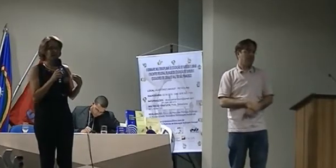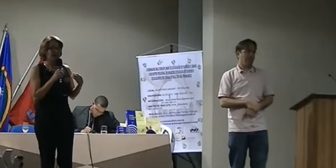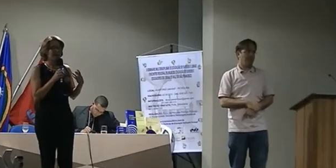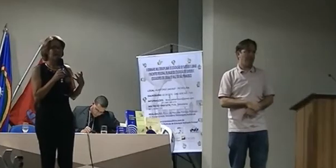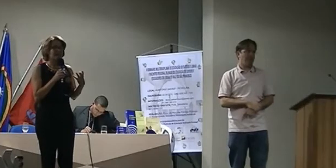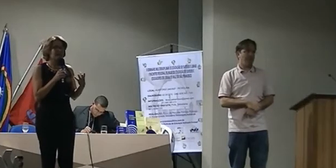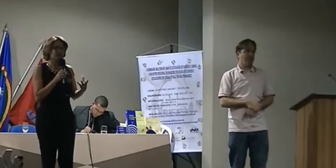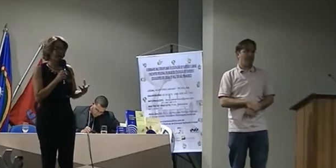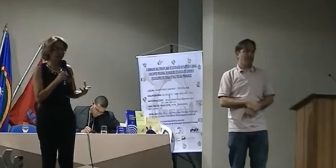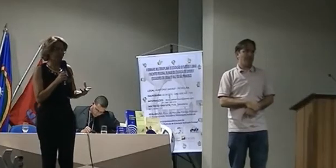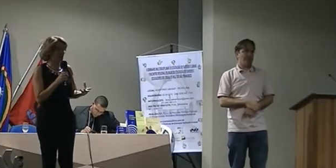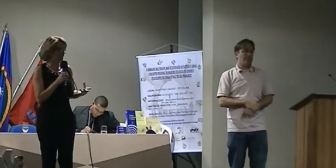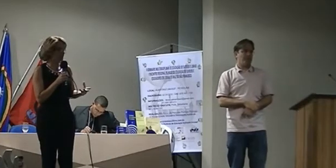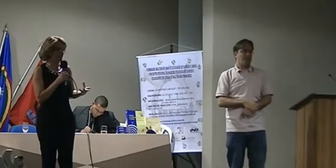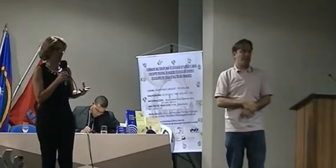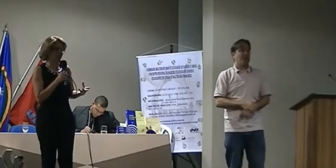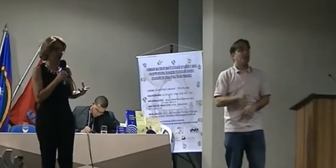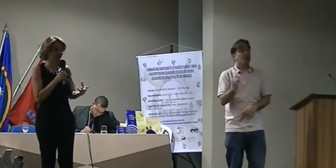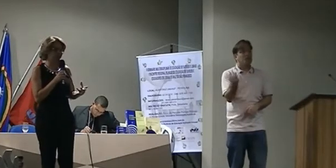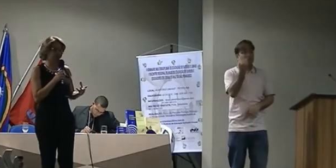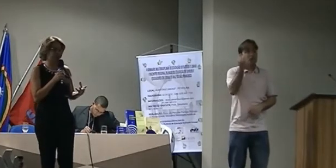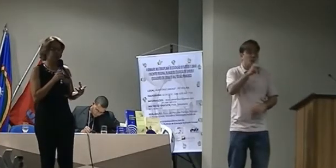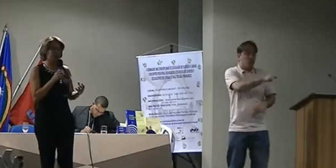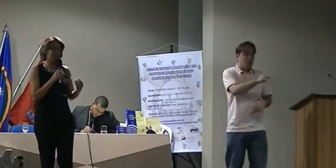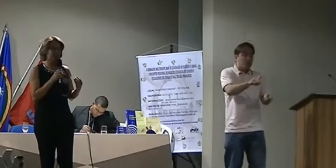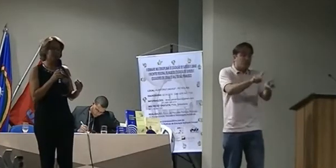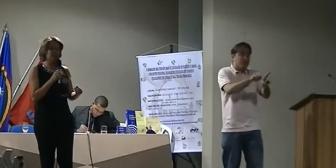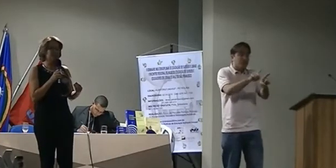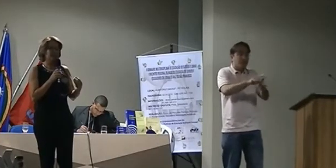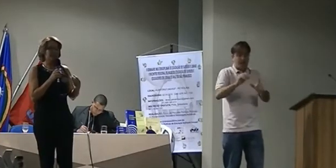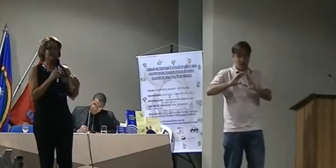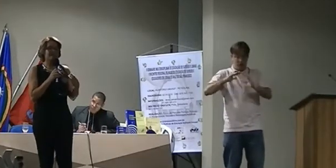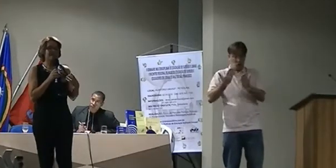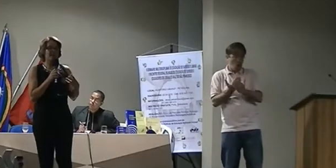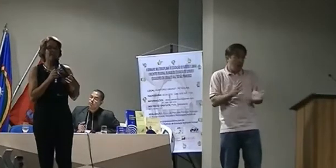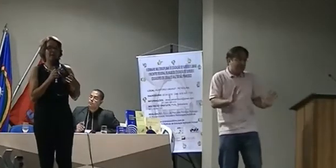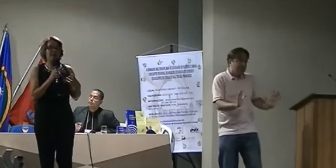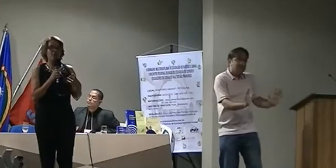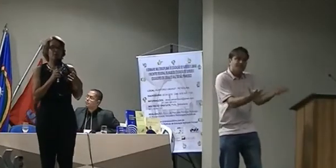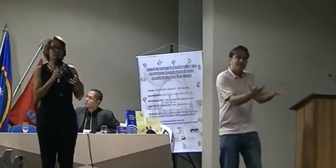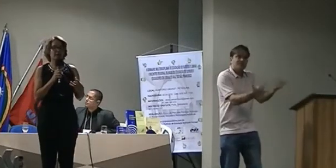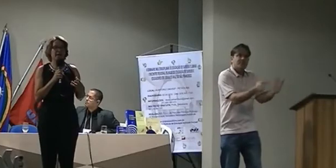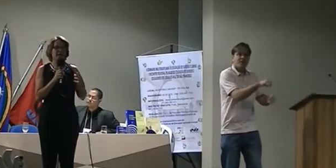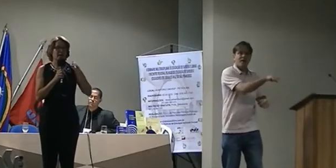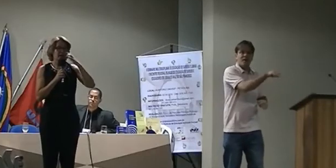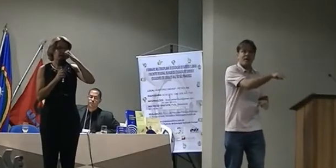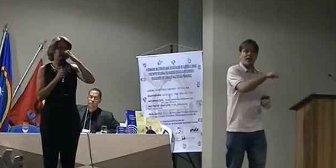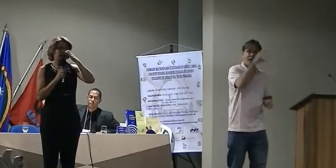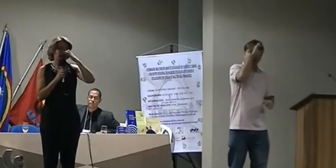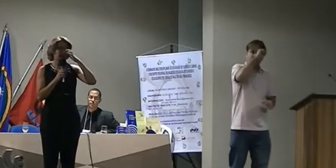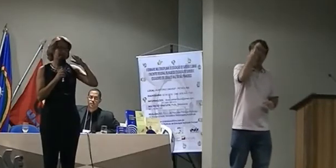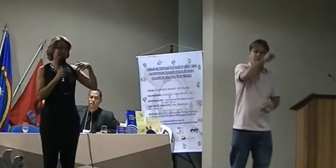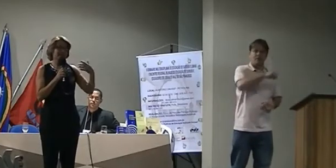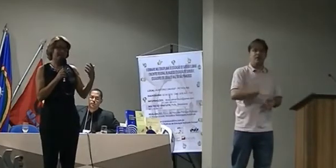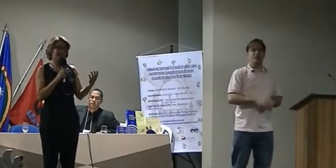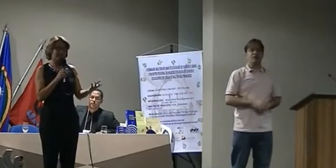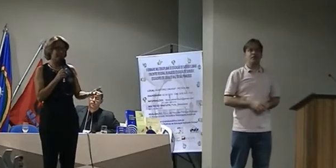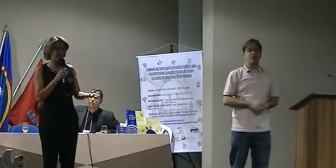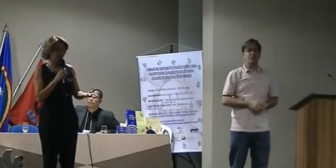incentivado a isso. Ele precisa mostrar às secretarias de